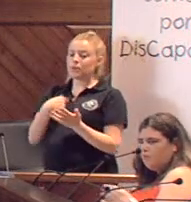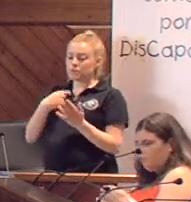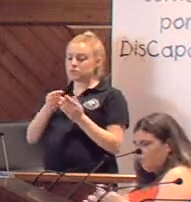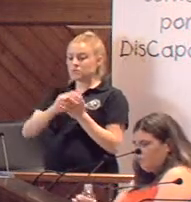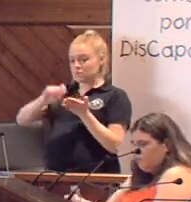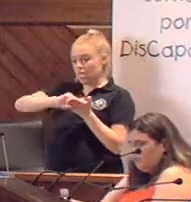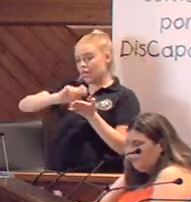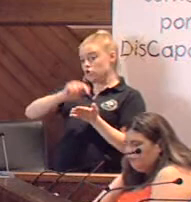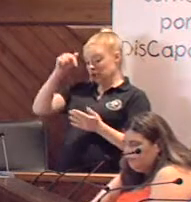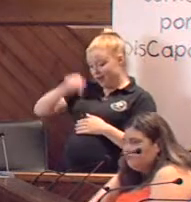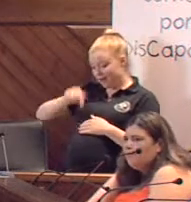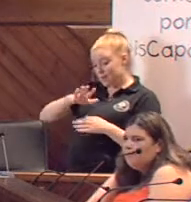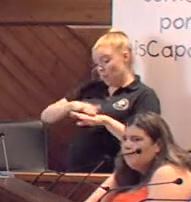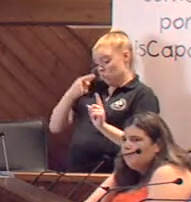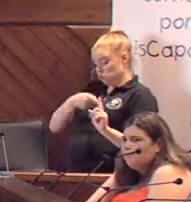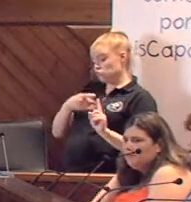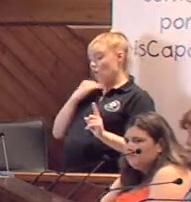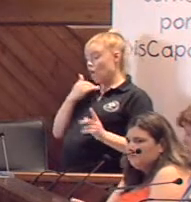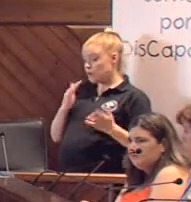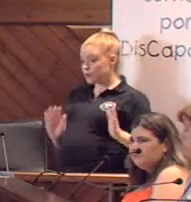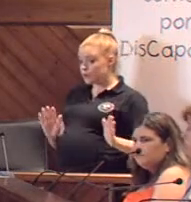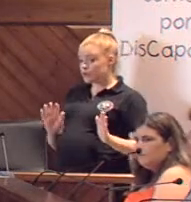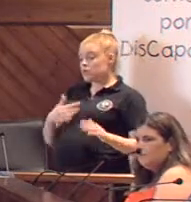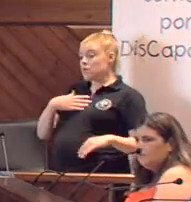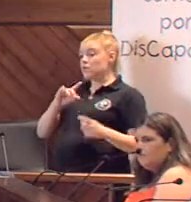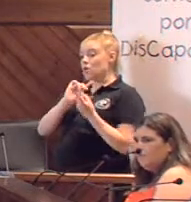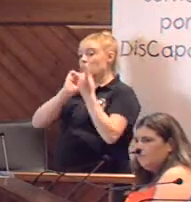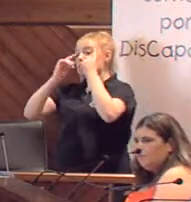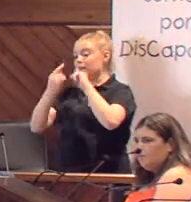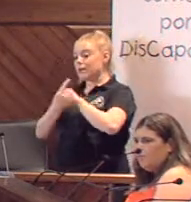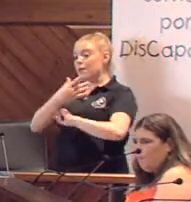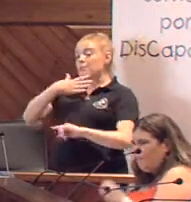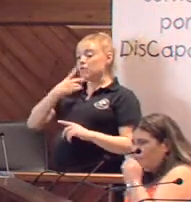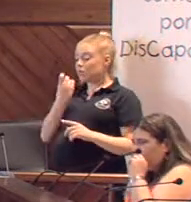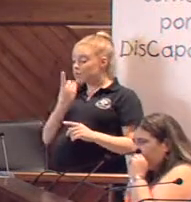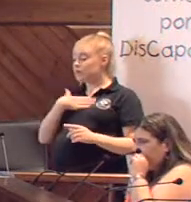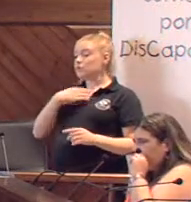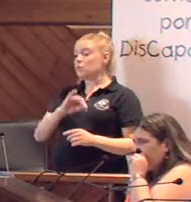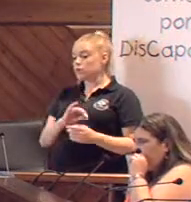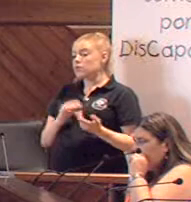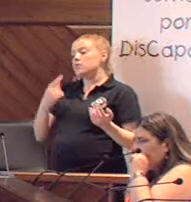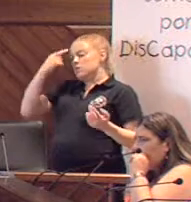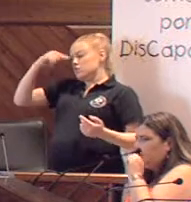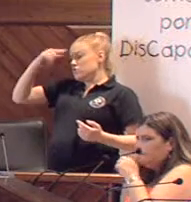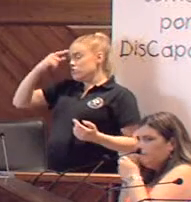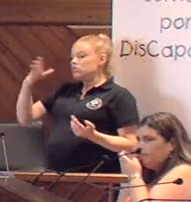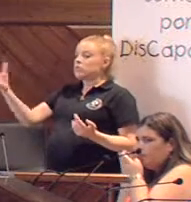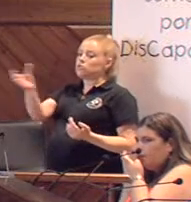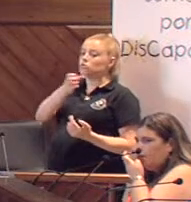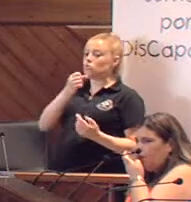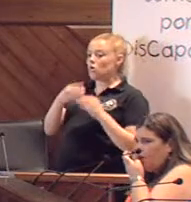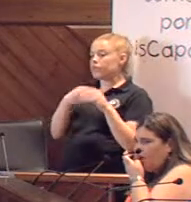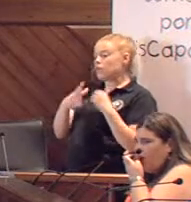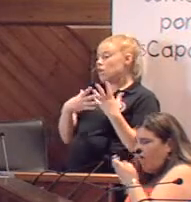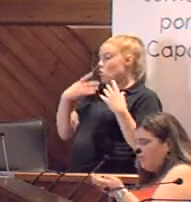se manifiesta para que ello sirva de algo y sean posibles los cambios efectivos que todos necesitamos, ¿no? Yo sé que no todo se puede hacer